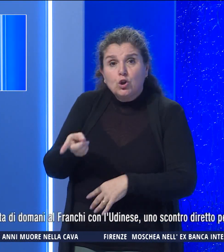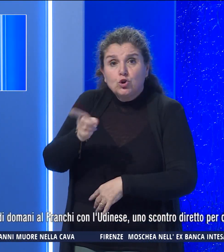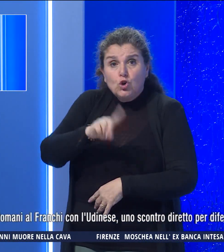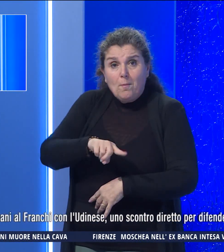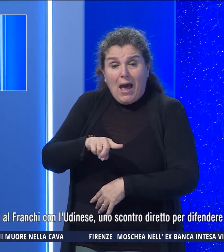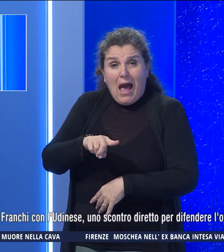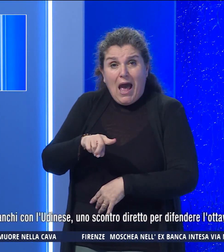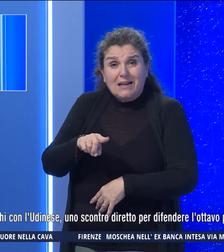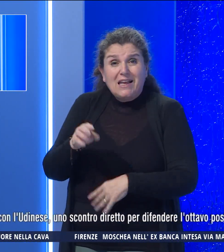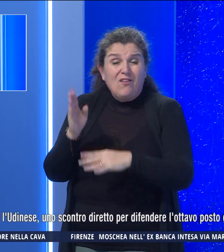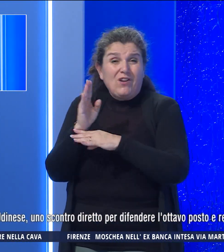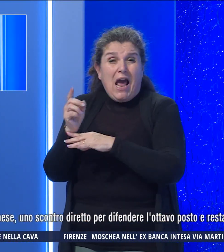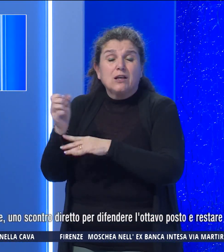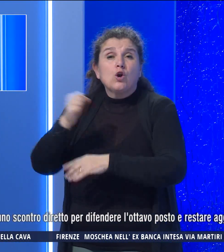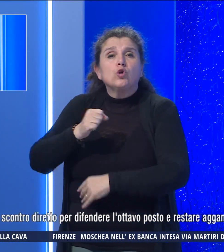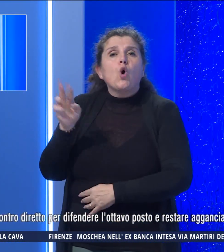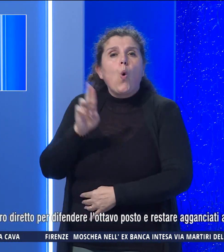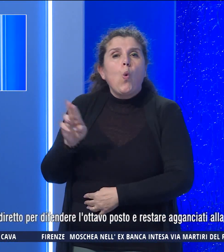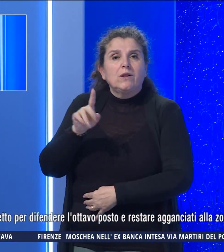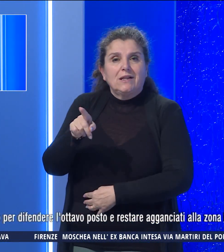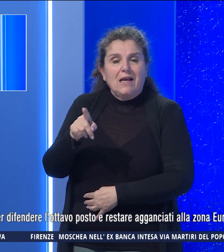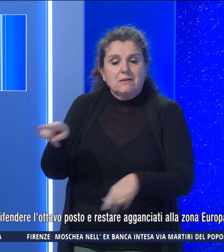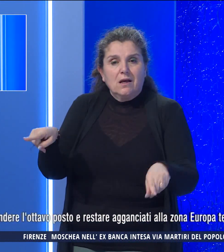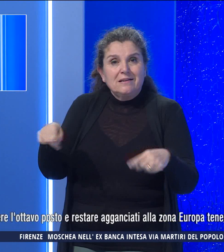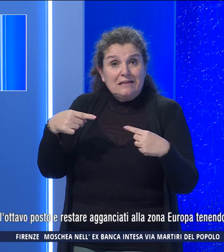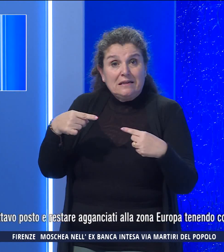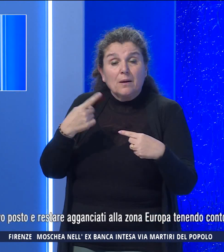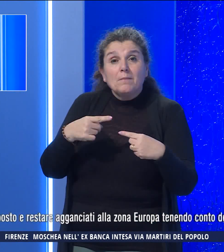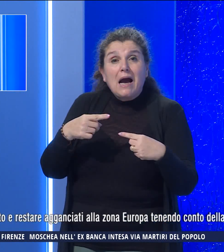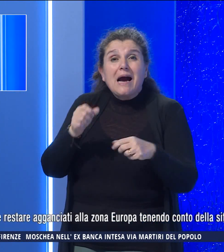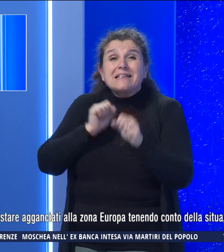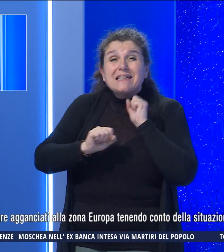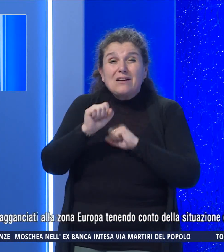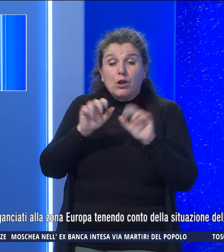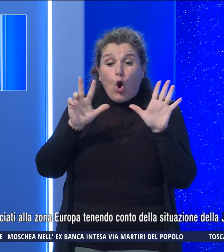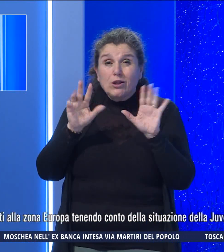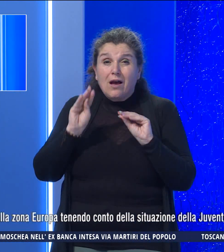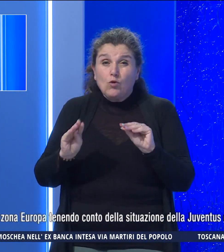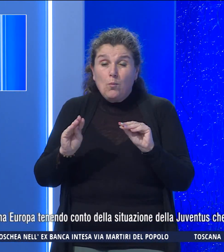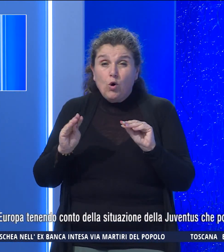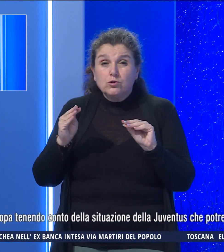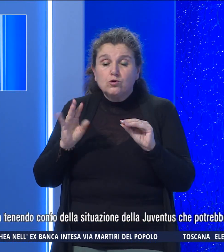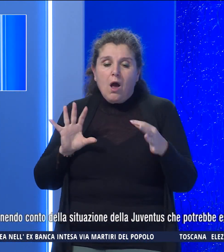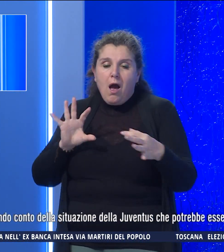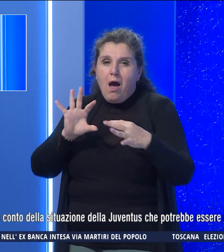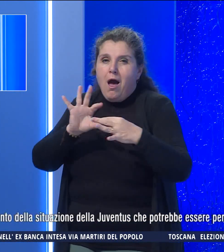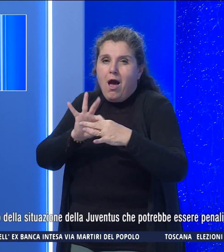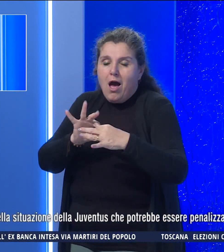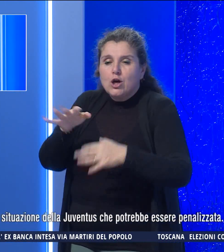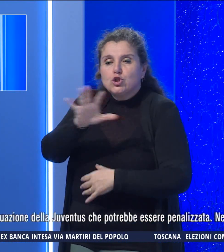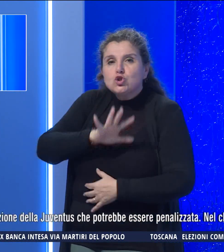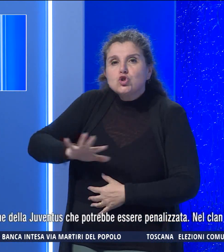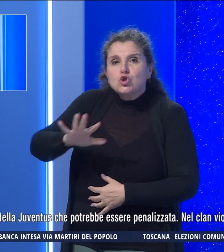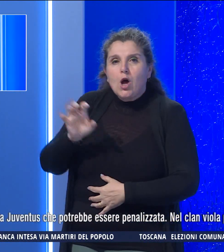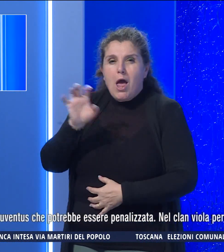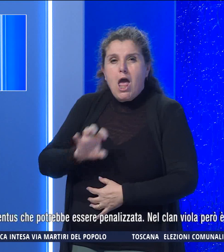'Udinese. Uno scontro diretto per difendere l'ottavo posto e restare agganciati alla zona Europa